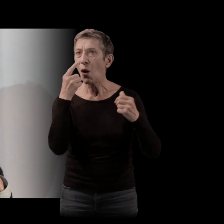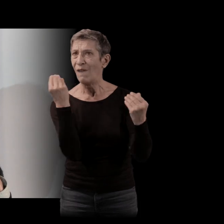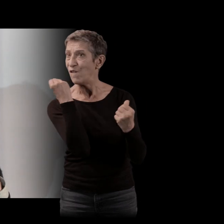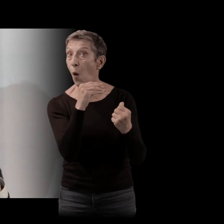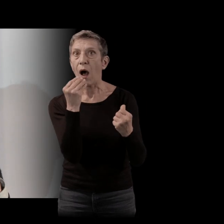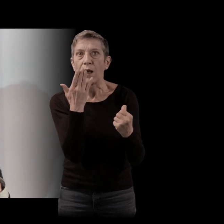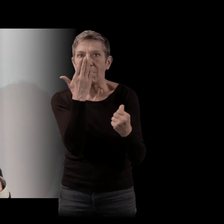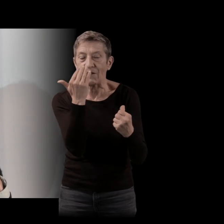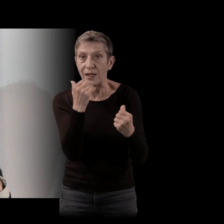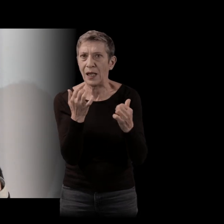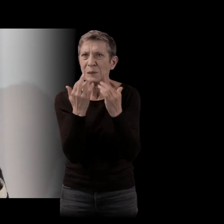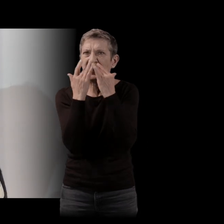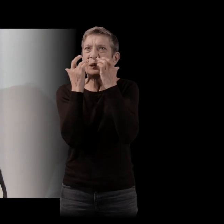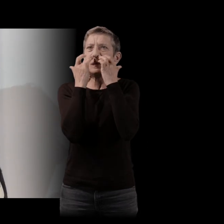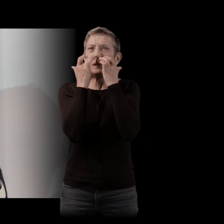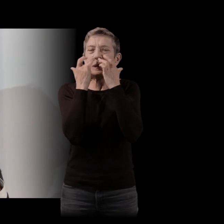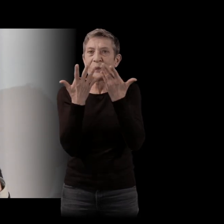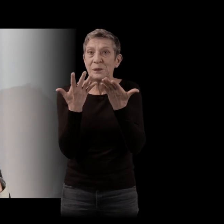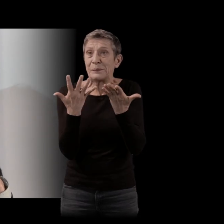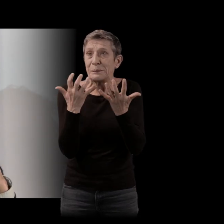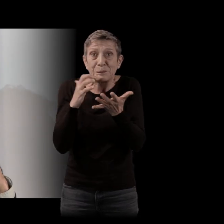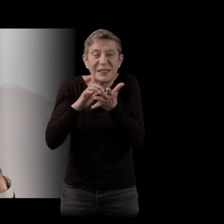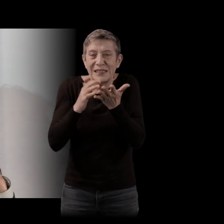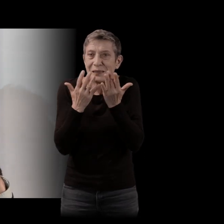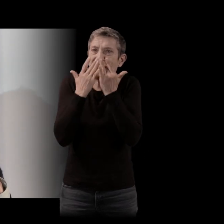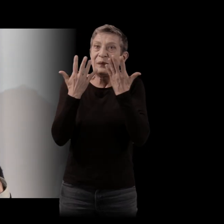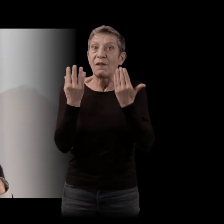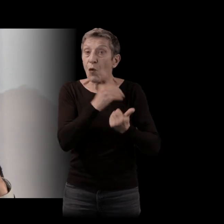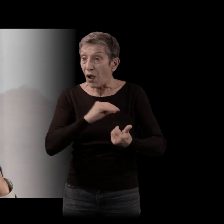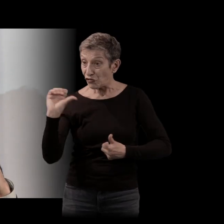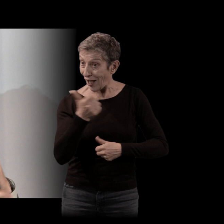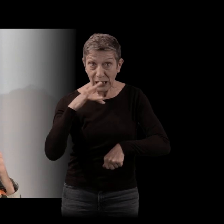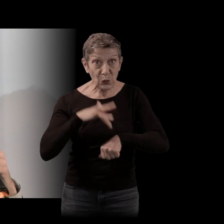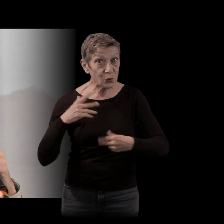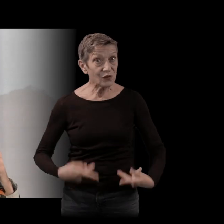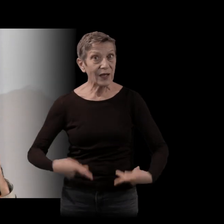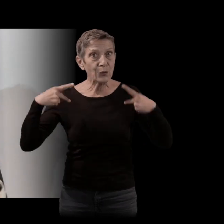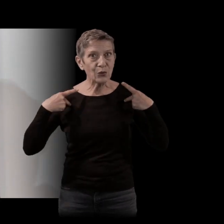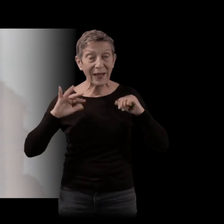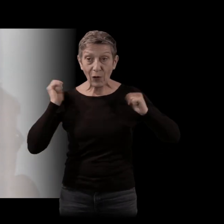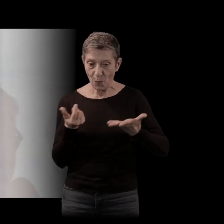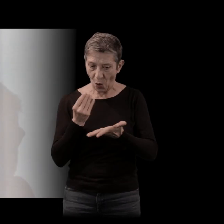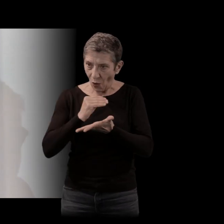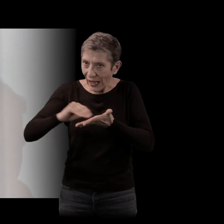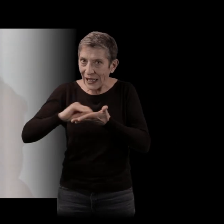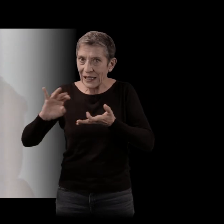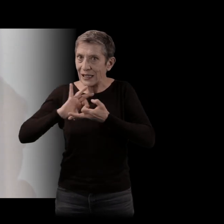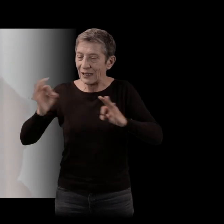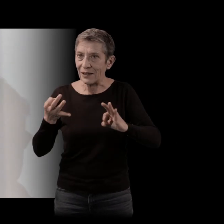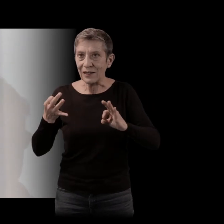les muqueuses des narines. On connaît tous ces sensations-là. Comment on le rend, on le fixe dans un roman et que quelqu'un ailleurs, peut-être